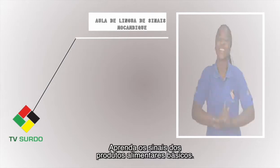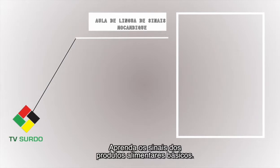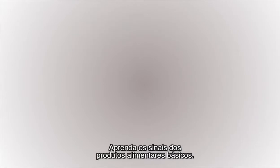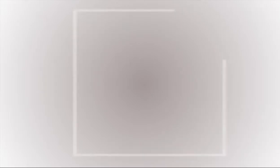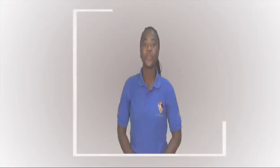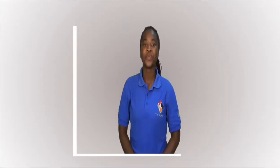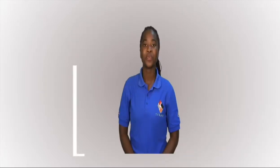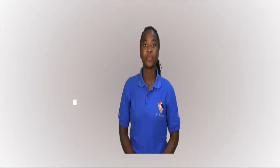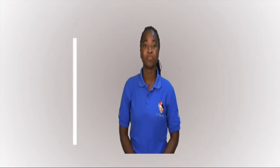básicos.